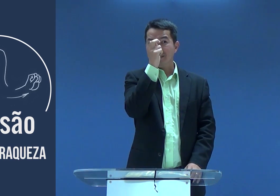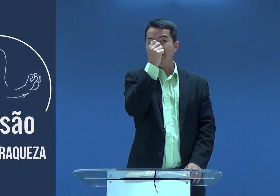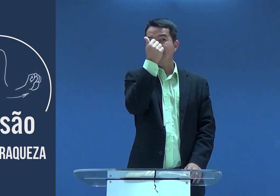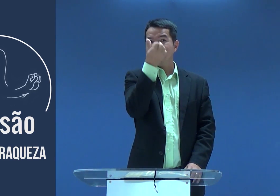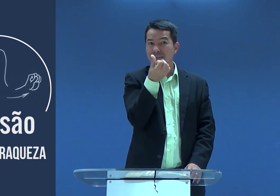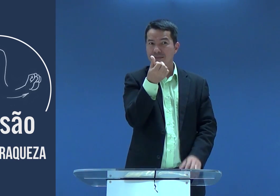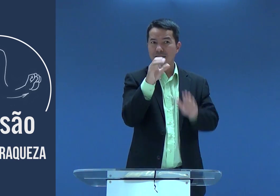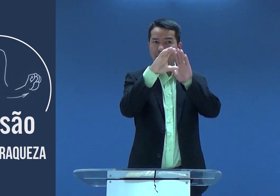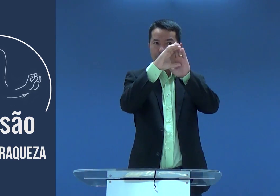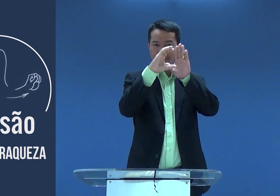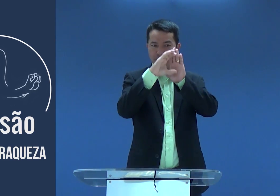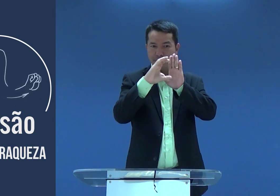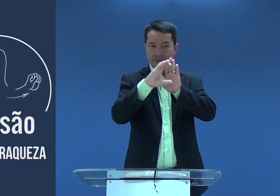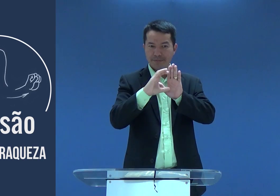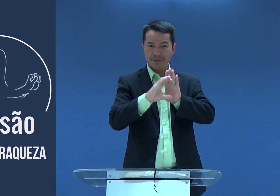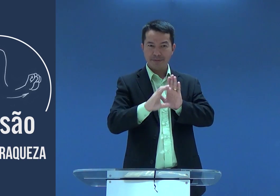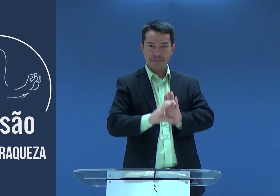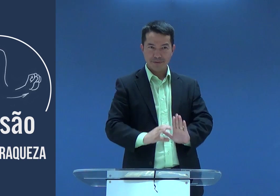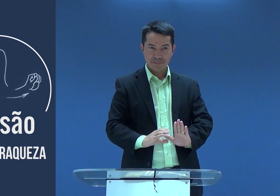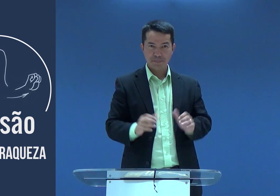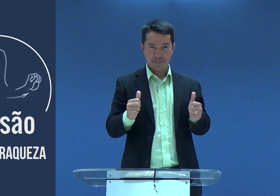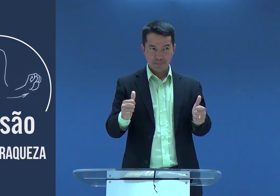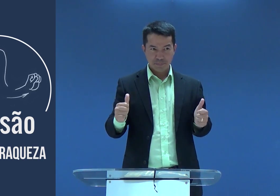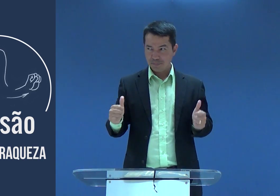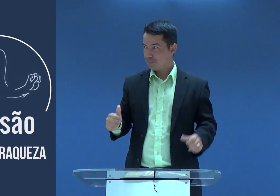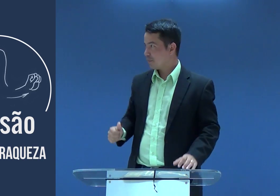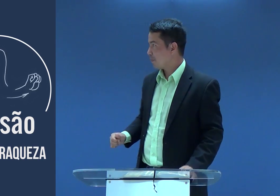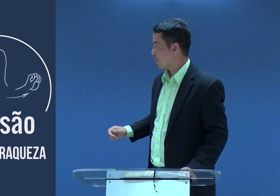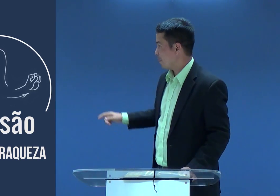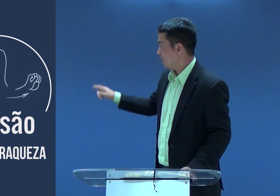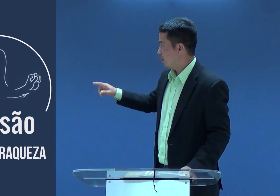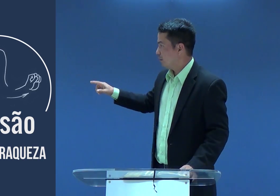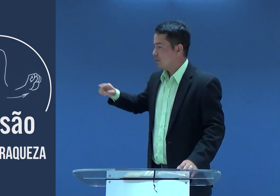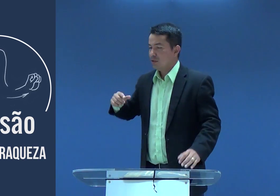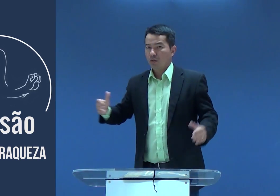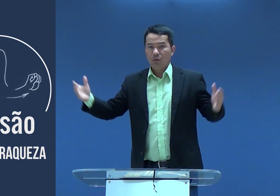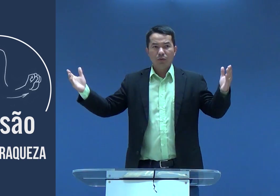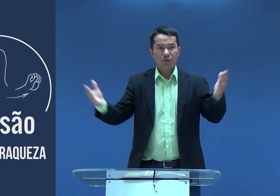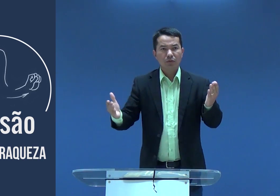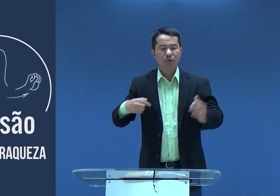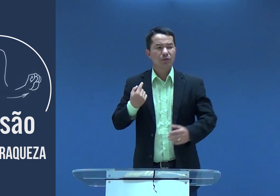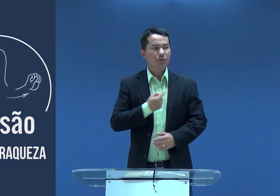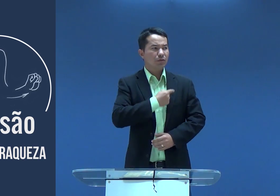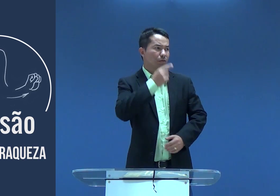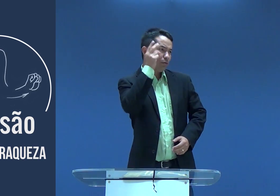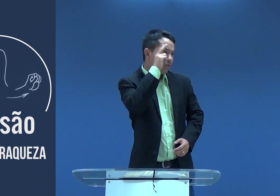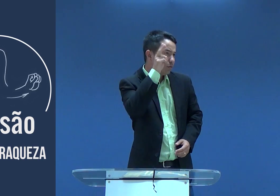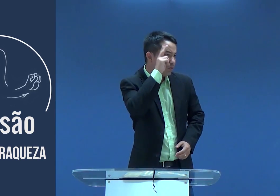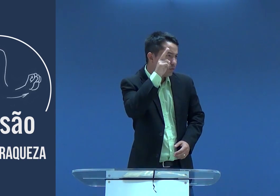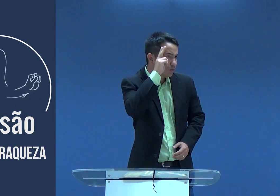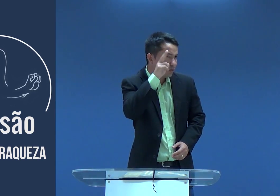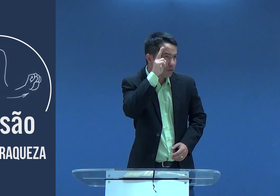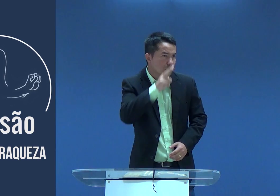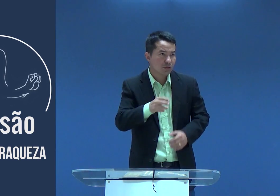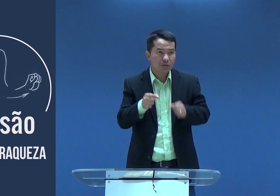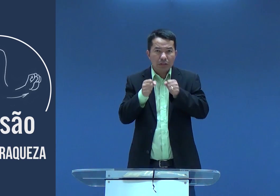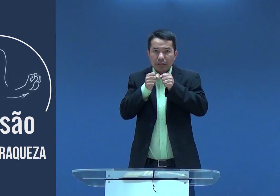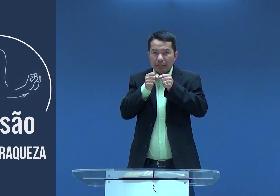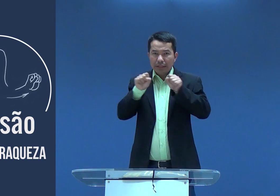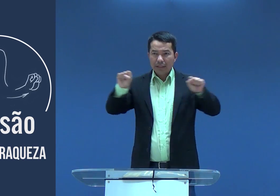13, 14, 15 e 16. Ah, são quatro capítulos, 13, 14, 15 e 16. O estudo de hoje é baseado nesses quatro capítulos